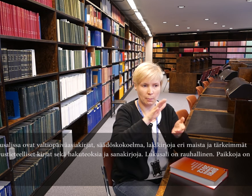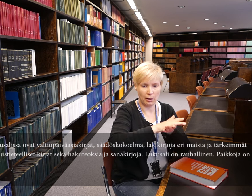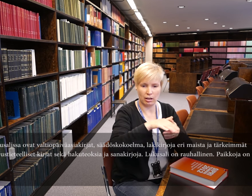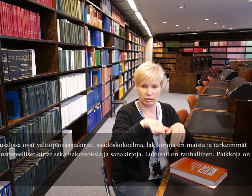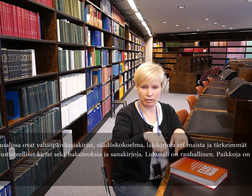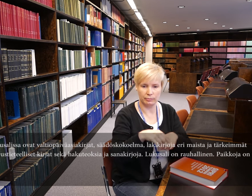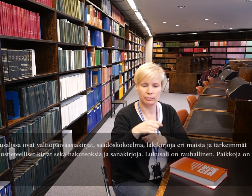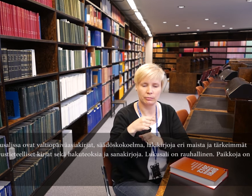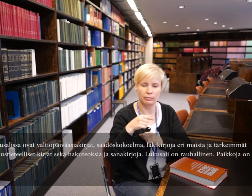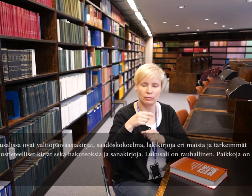on 70.